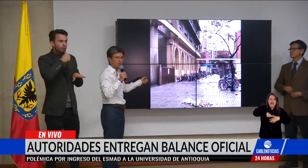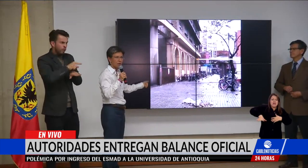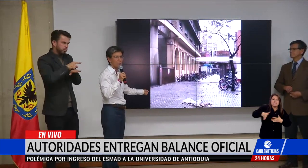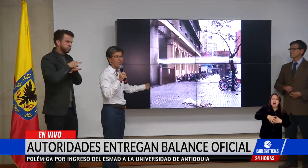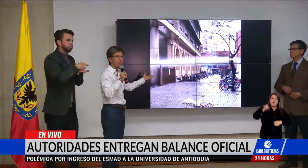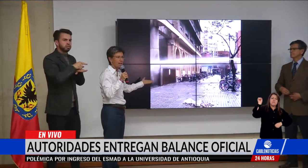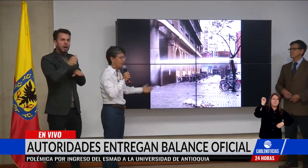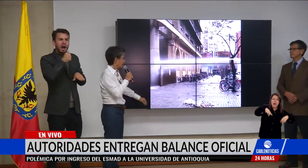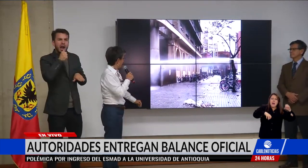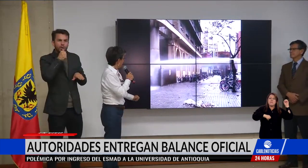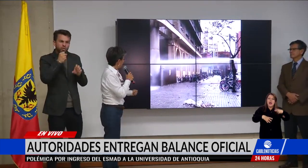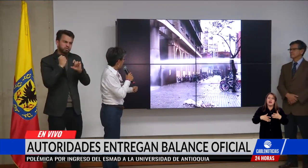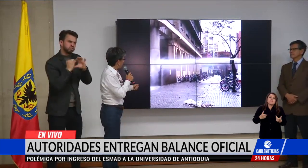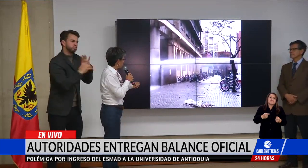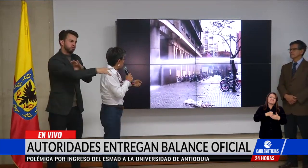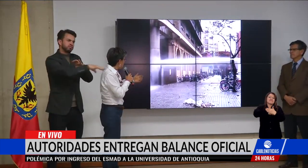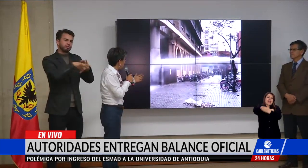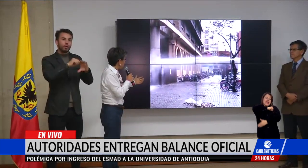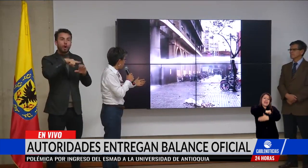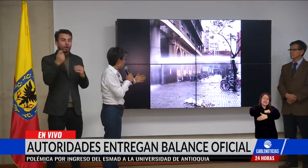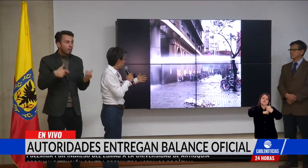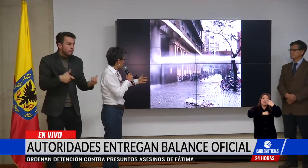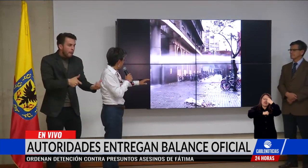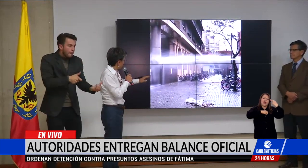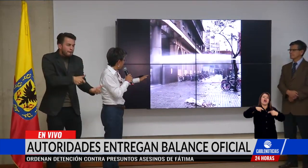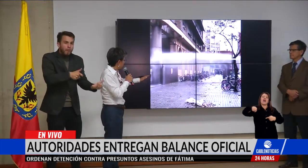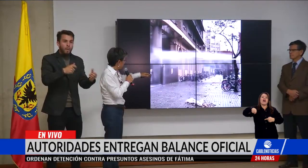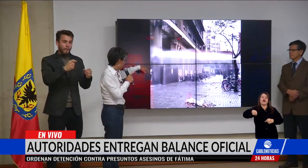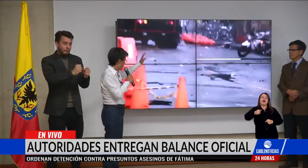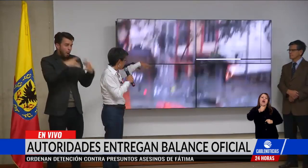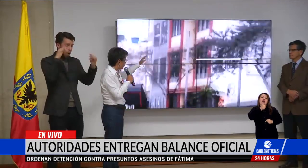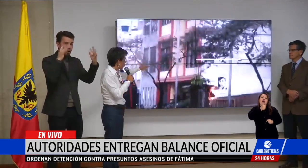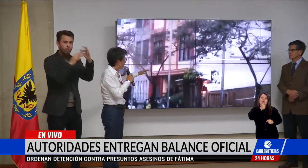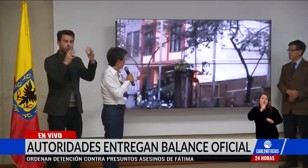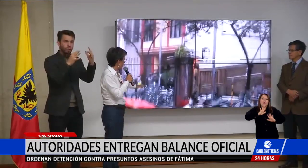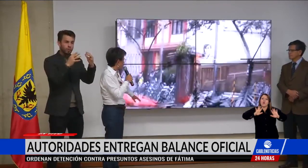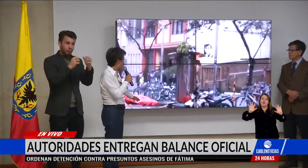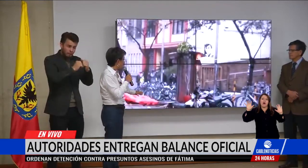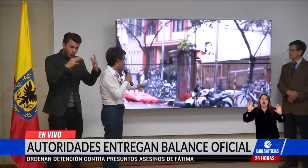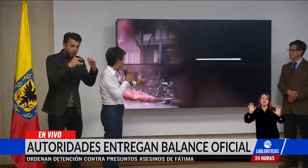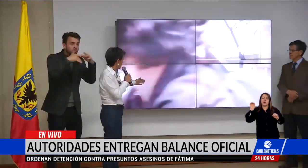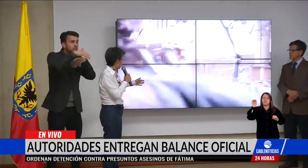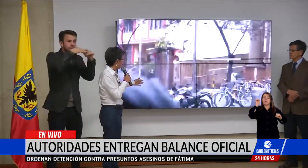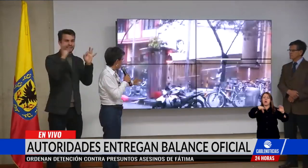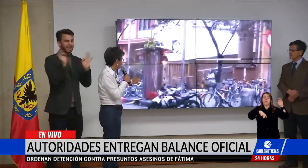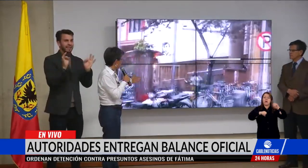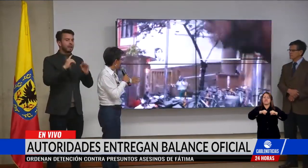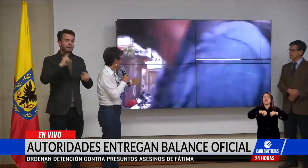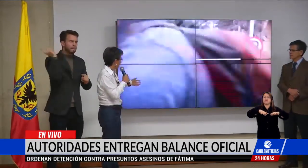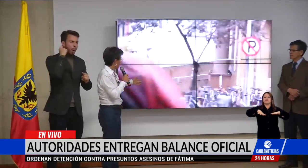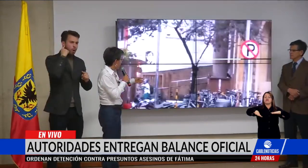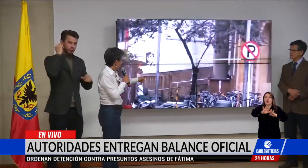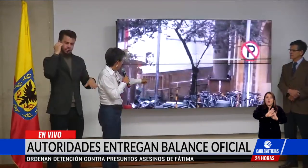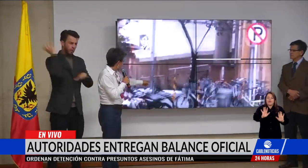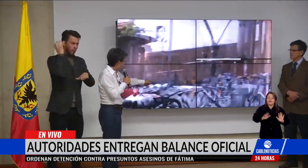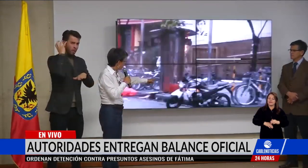aturdidoras, que solamente tienen un sonido y luz, pero producen un humo pero no son gases lacrimógenos.